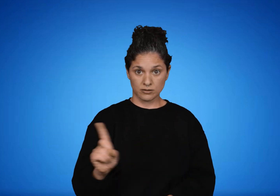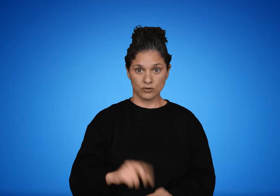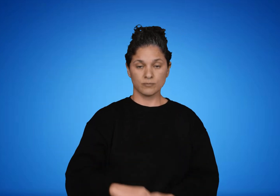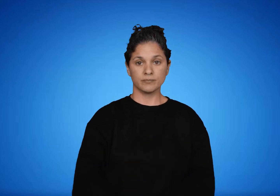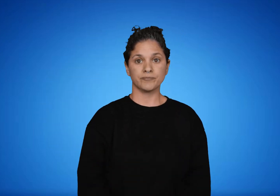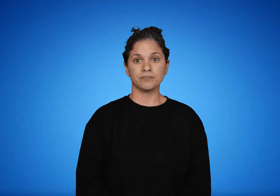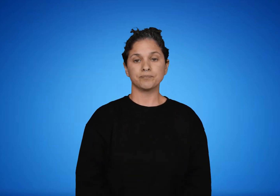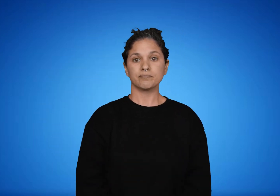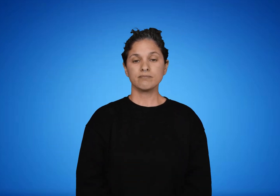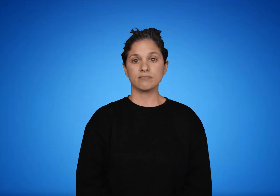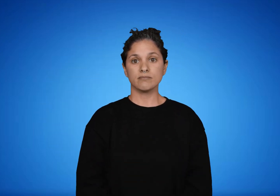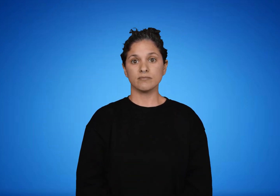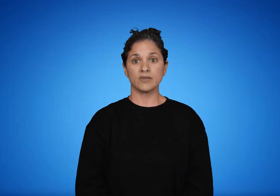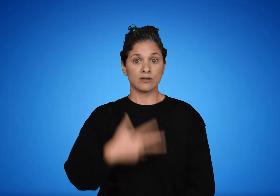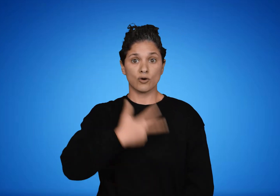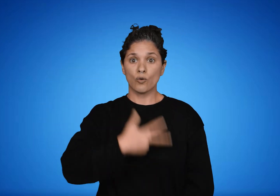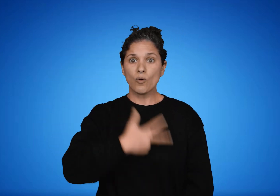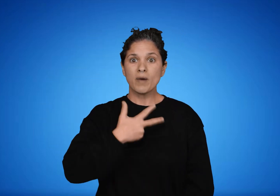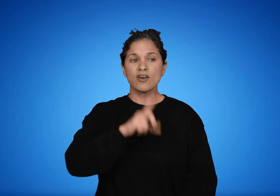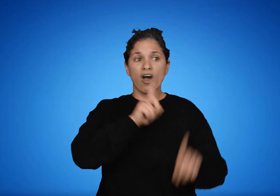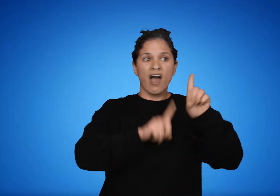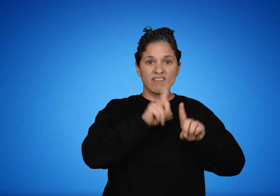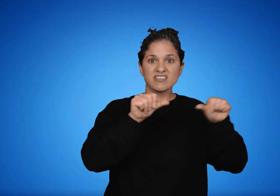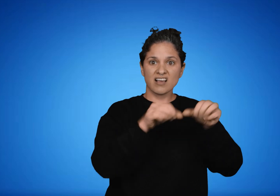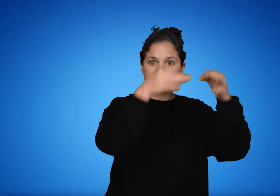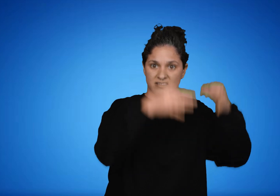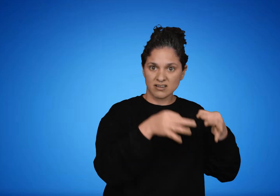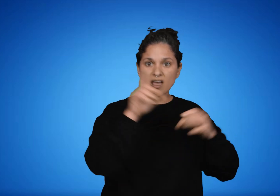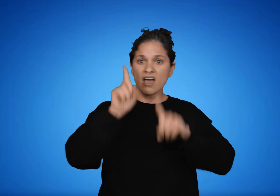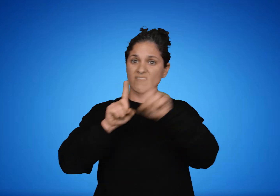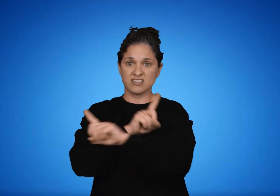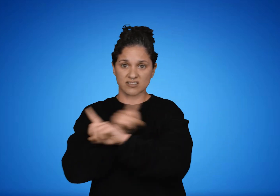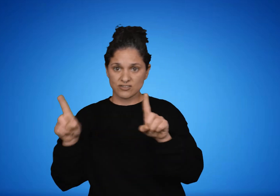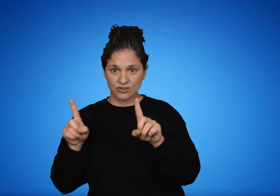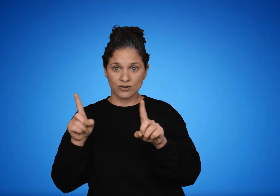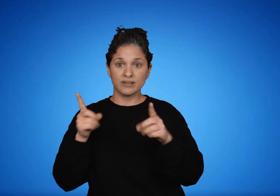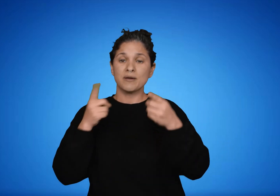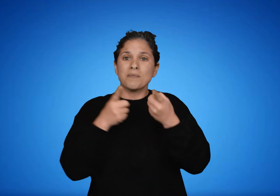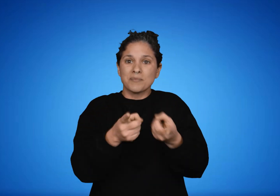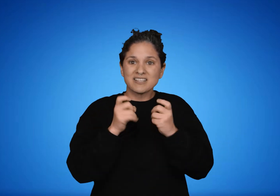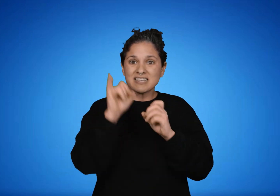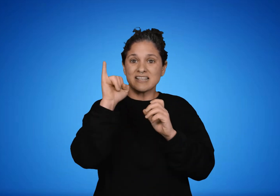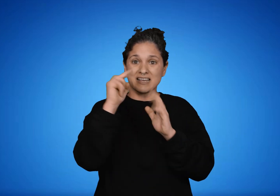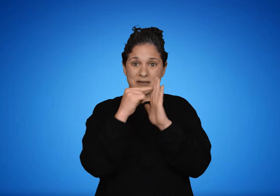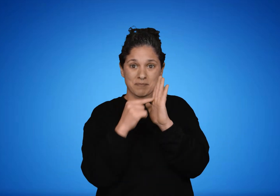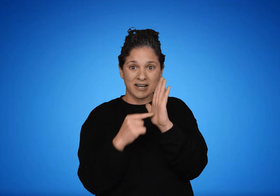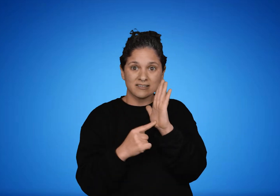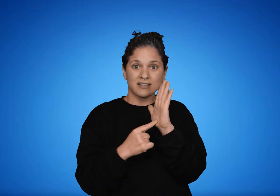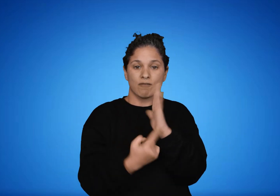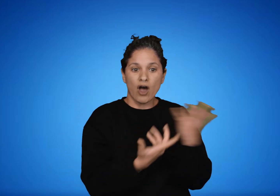determina a la voluntad. O sea, como el hombre no hace siempre lo que debe, es necesario que se rija por